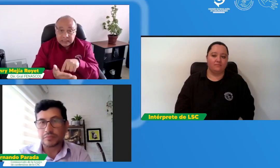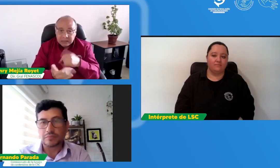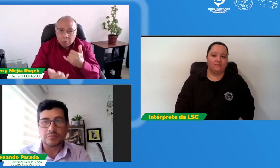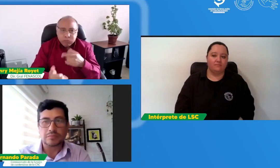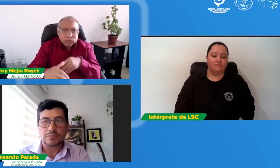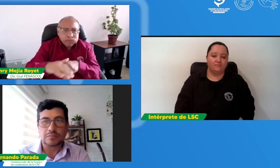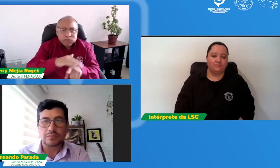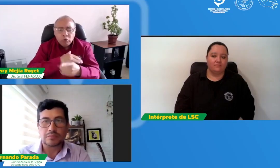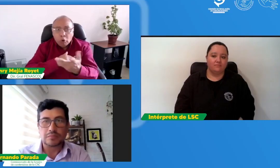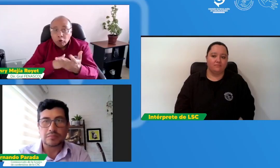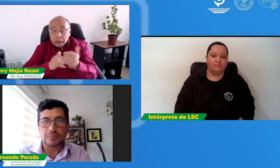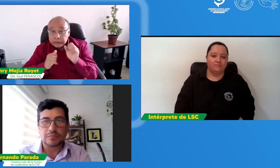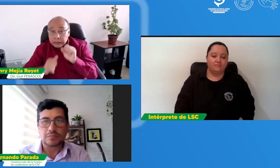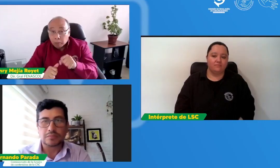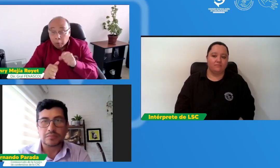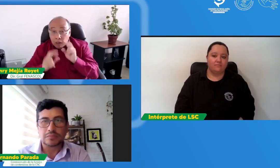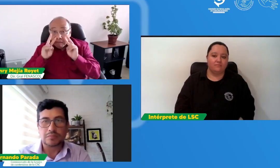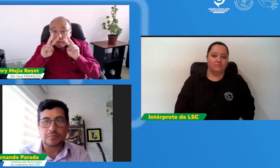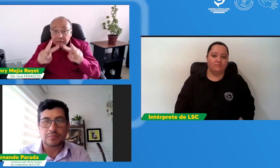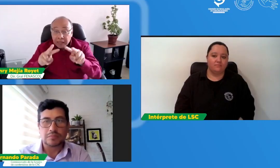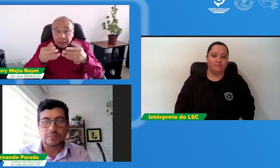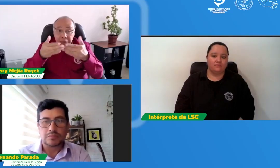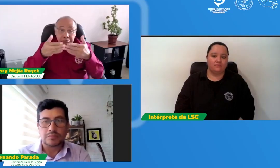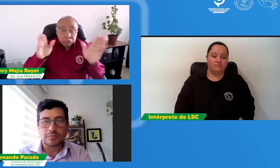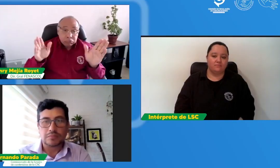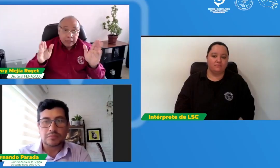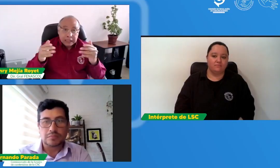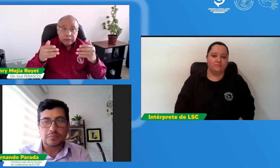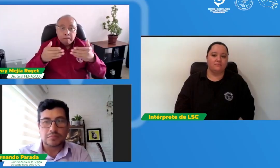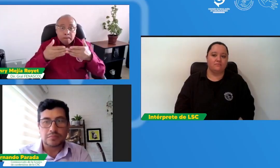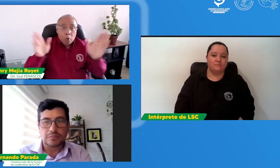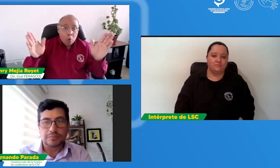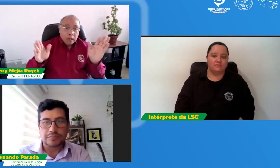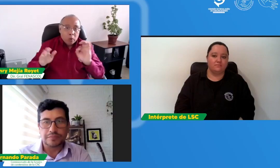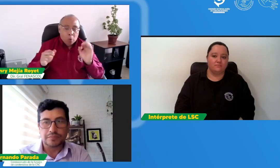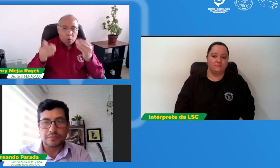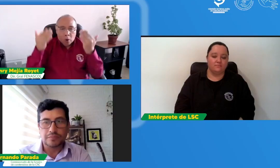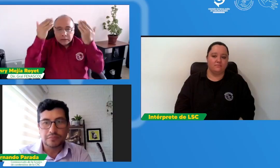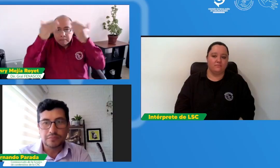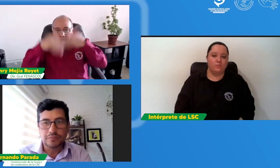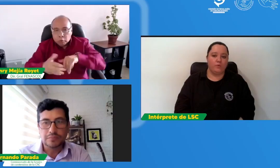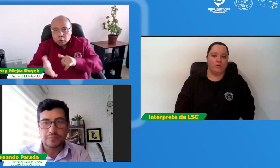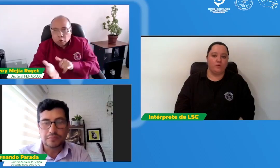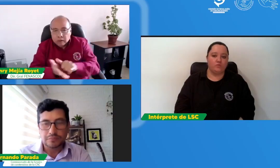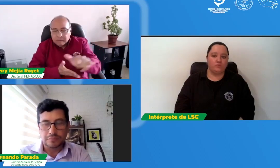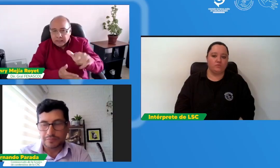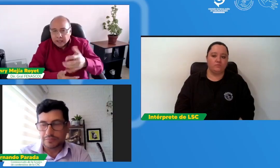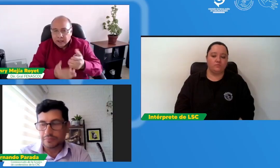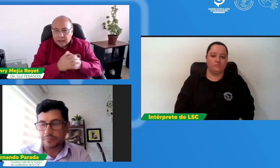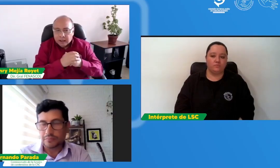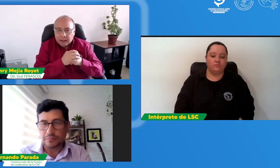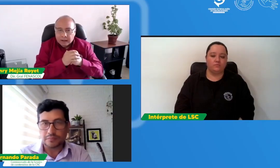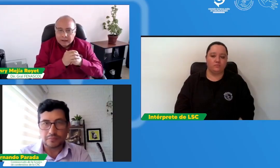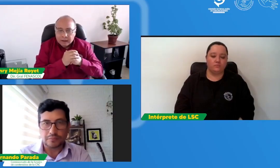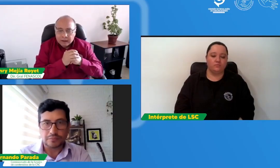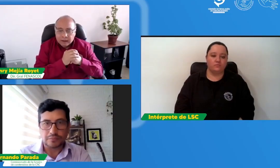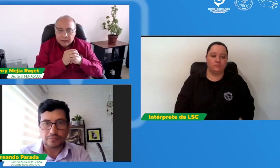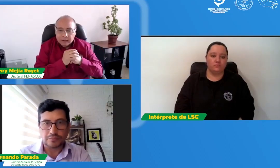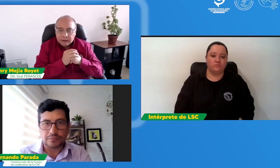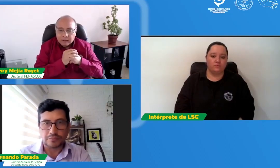del estudio donde los puedo encontrar esta información pública o en este momento todavía está